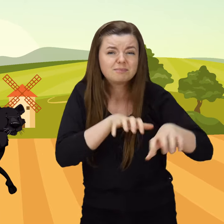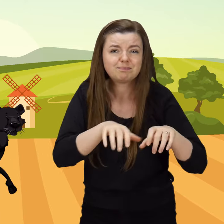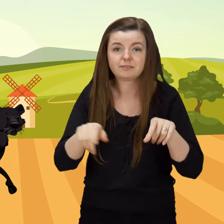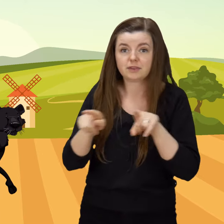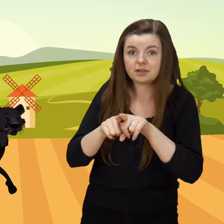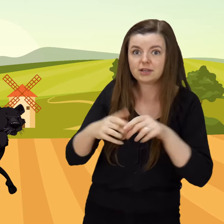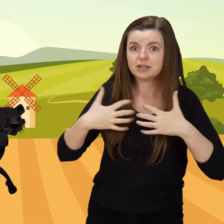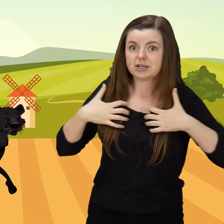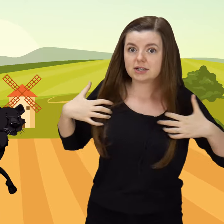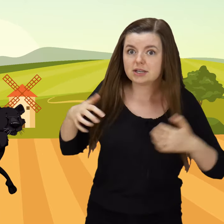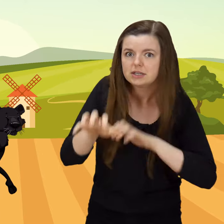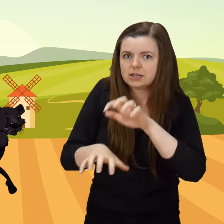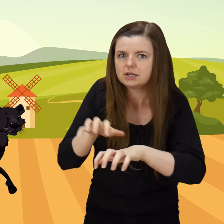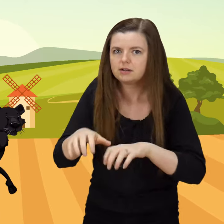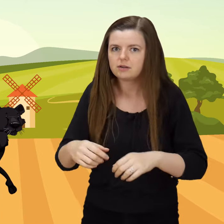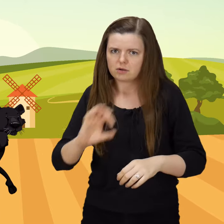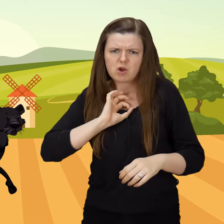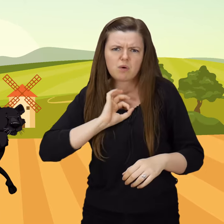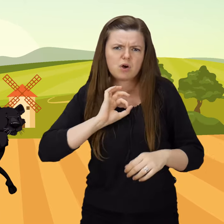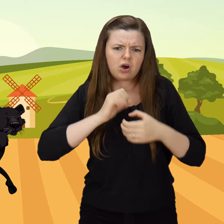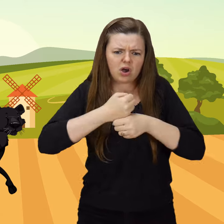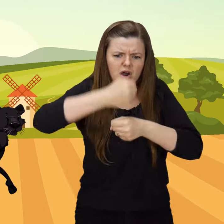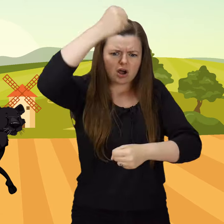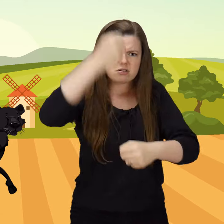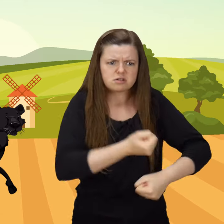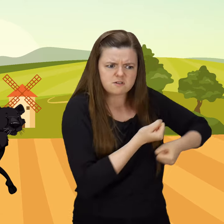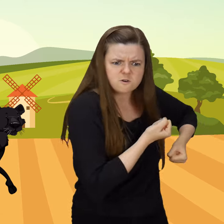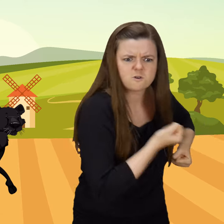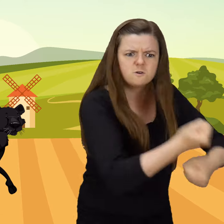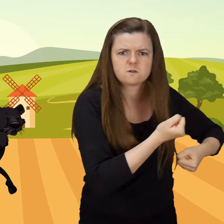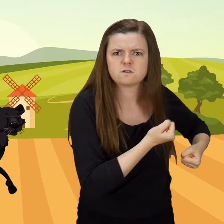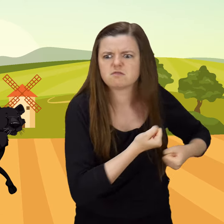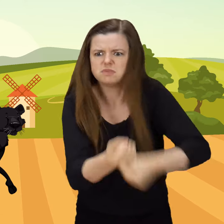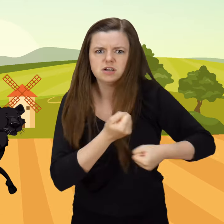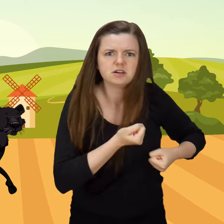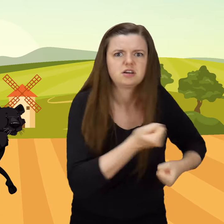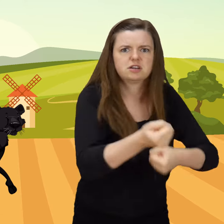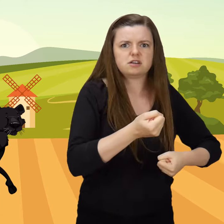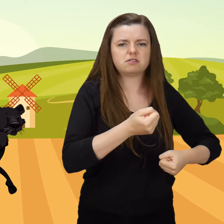i tygrysy na sztyk wezmę u swej spisy.